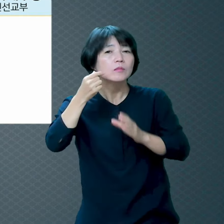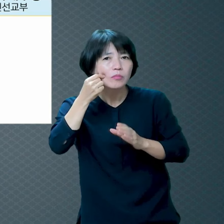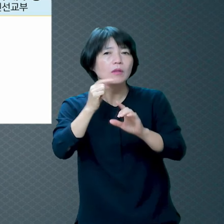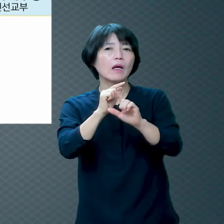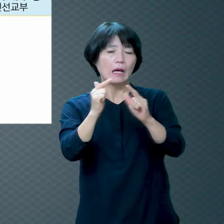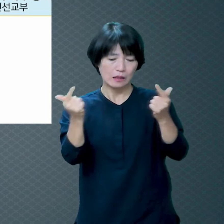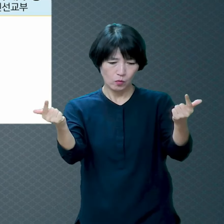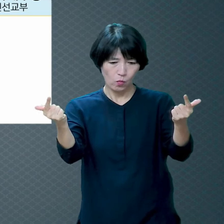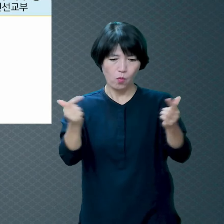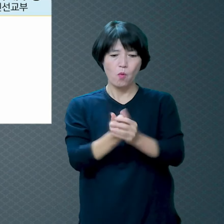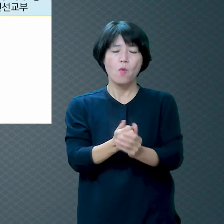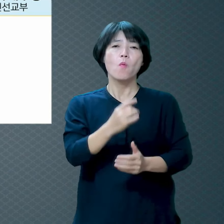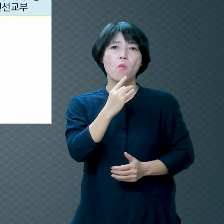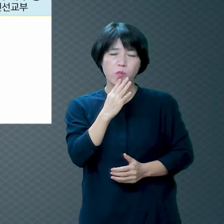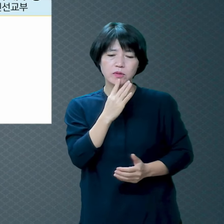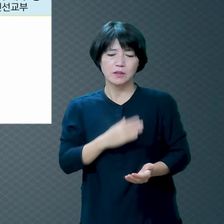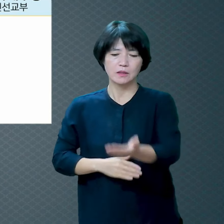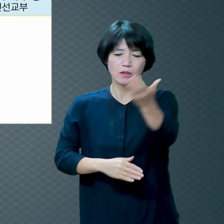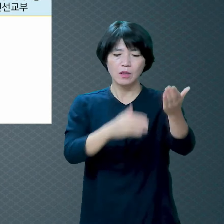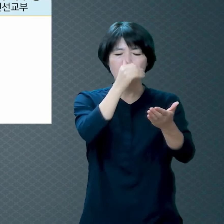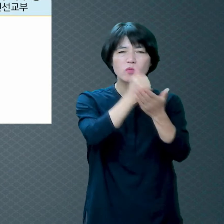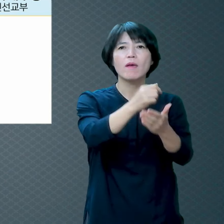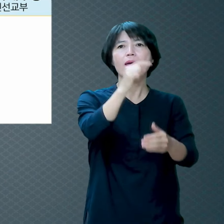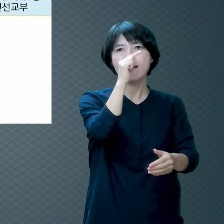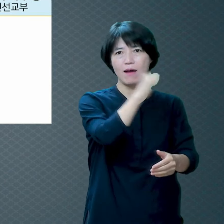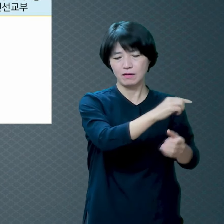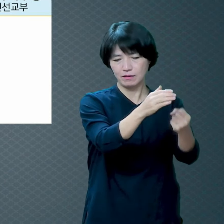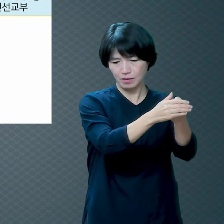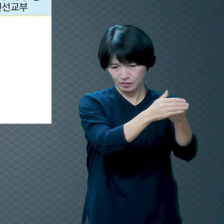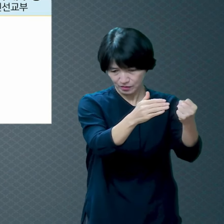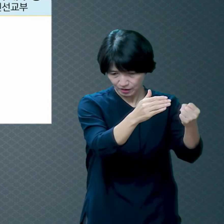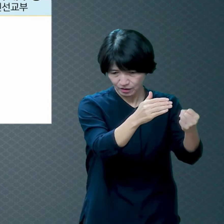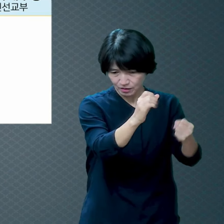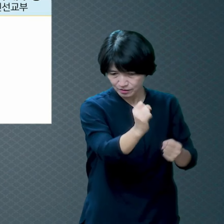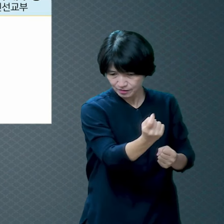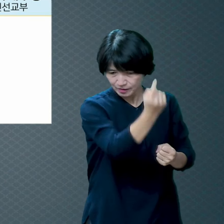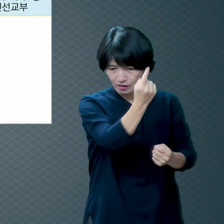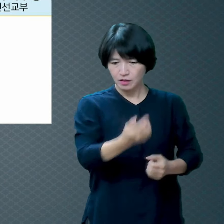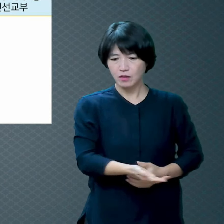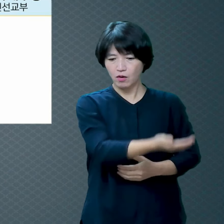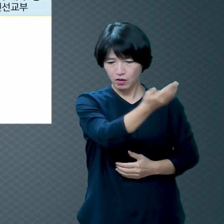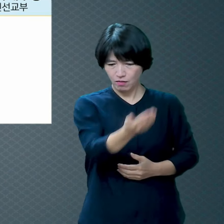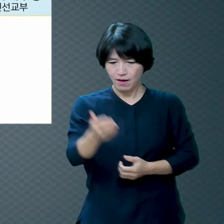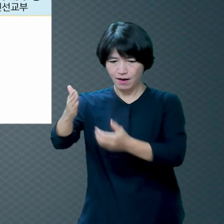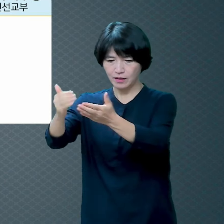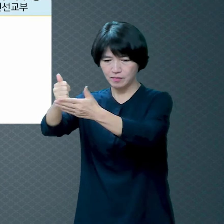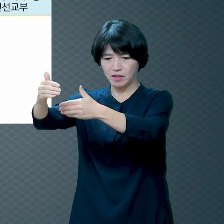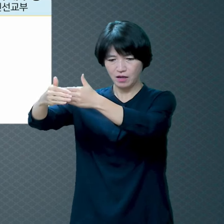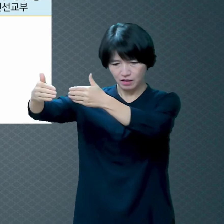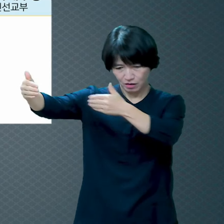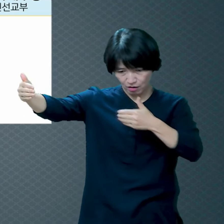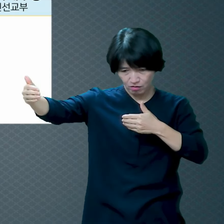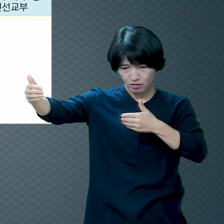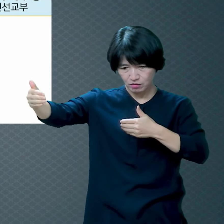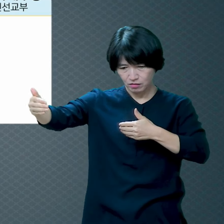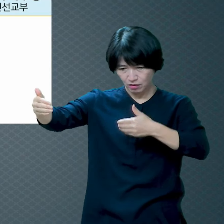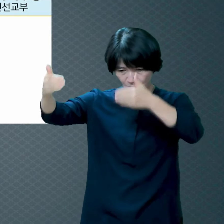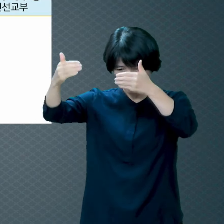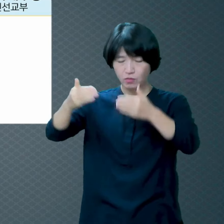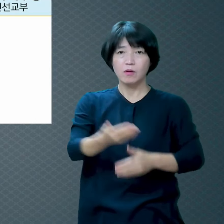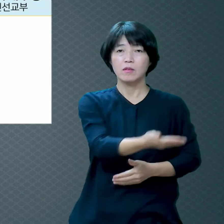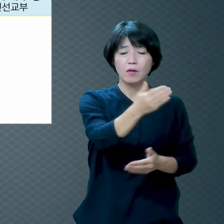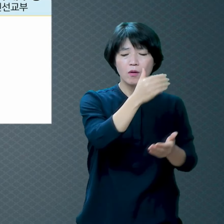오직 너희 죄악이 너희와 너희 하나님 사이를 내었고 너희